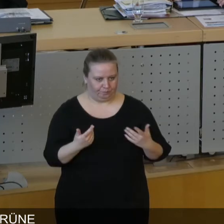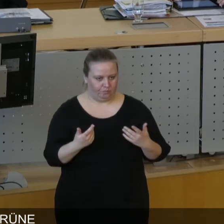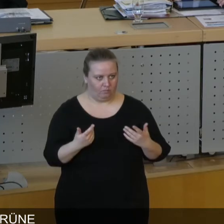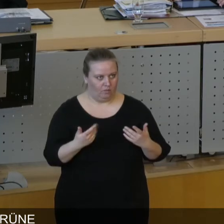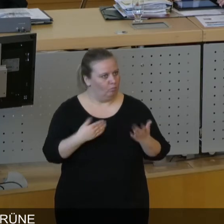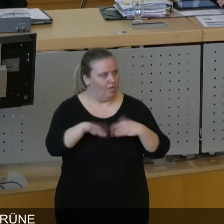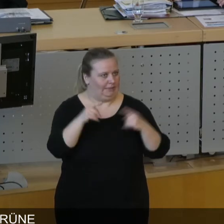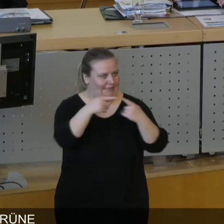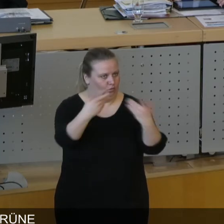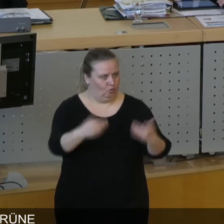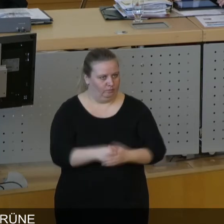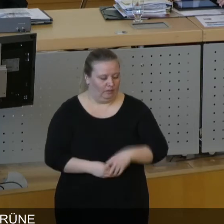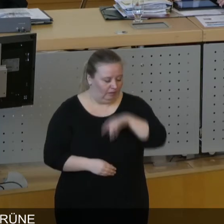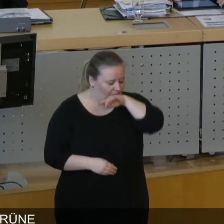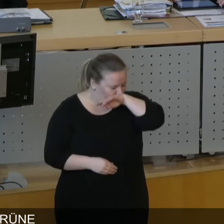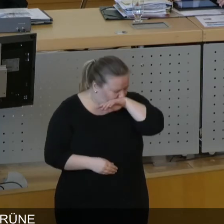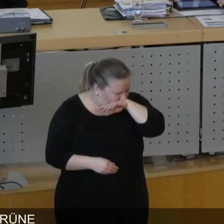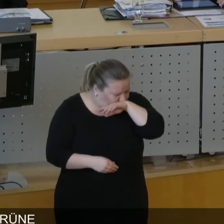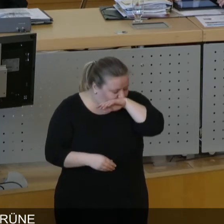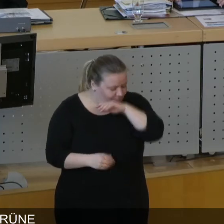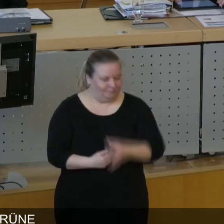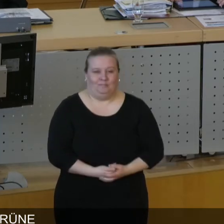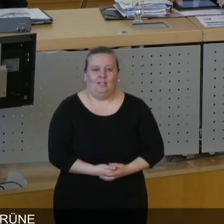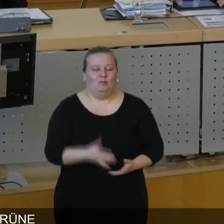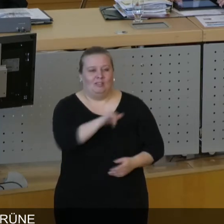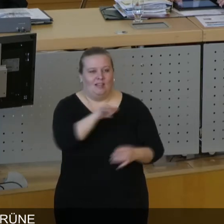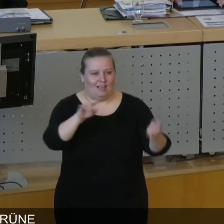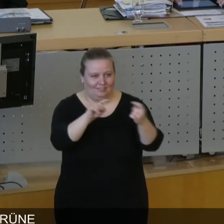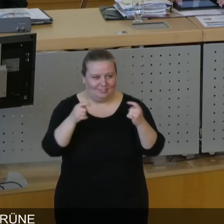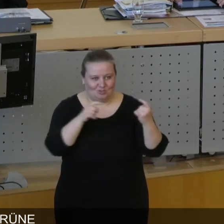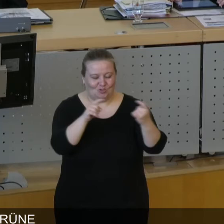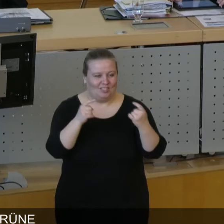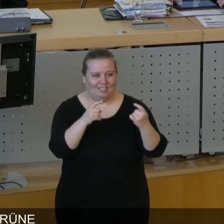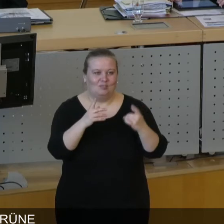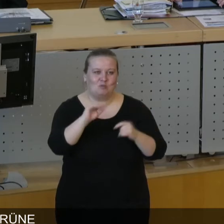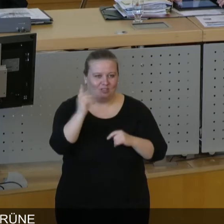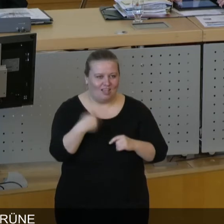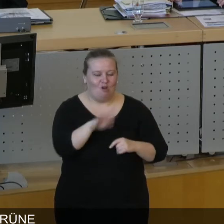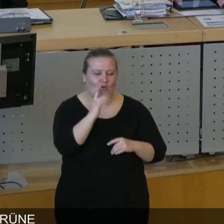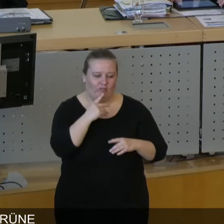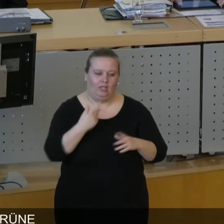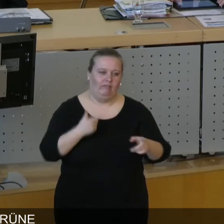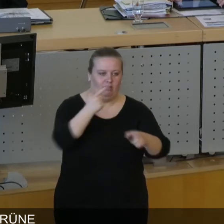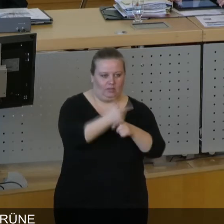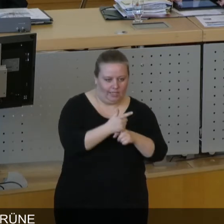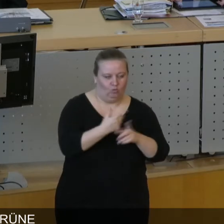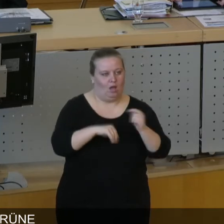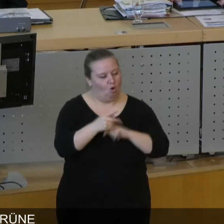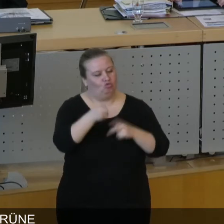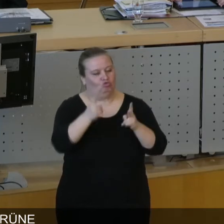mehr und nichts weniger geht es. Sie wissen, wir haben lange diskutiert über die Stärkung der örtlichen Vertretungen. Wir haben es geschafft, die